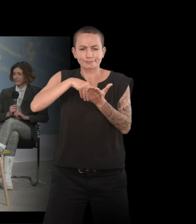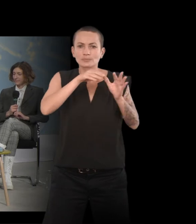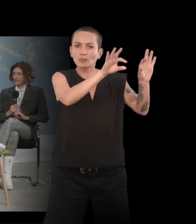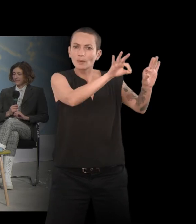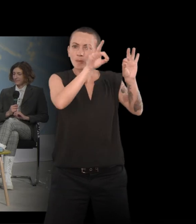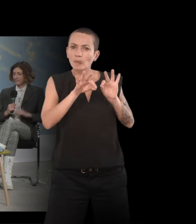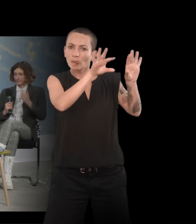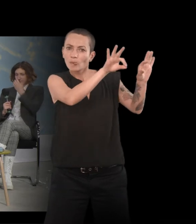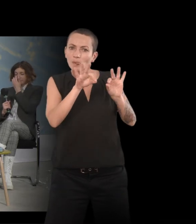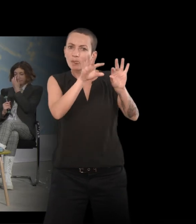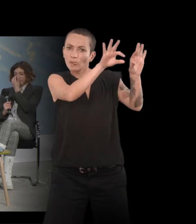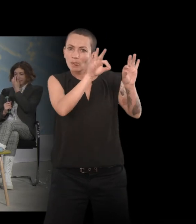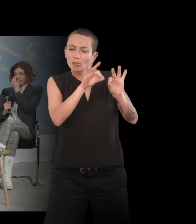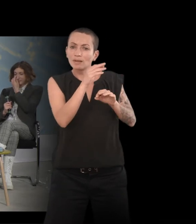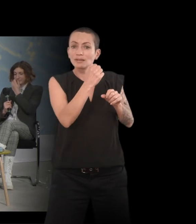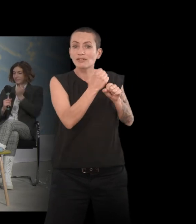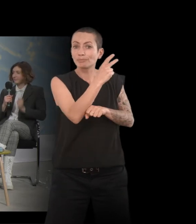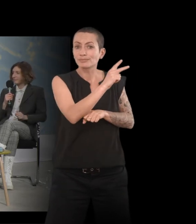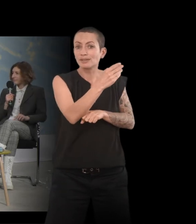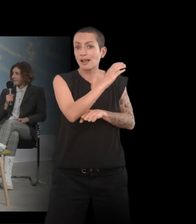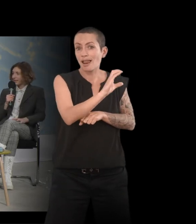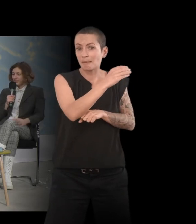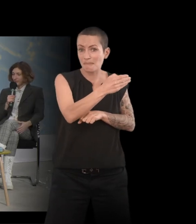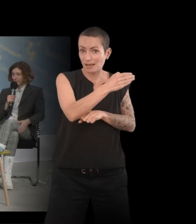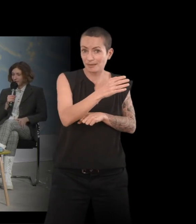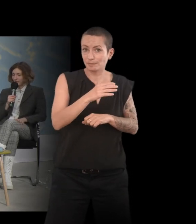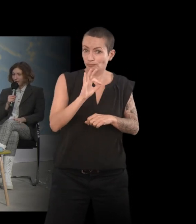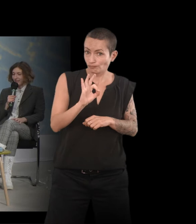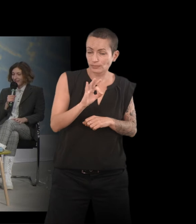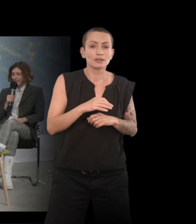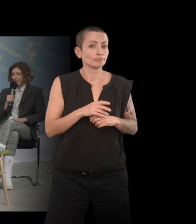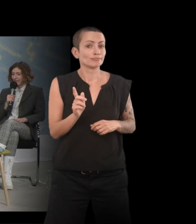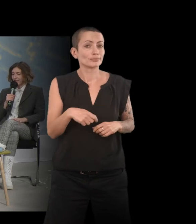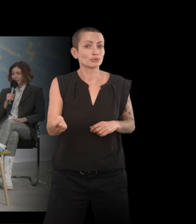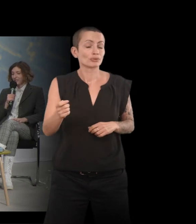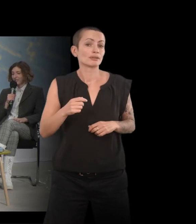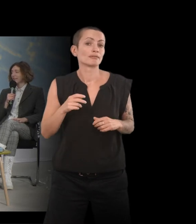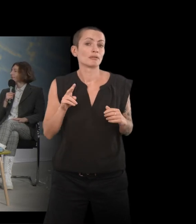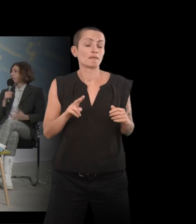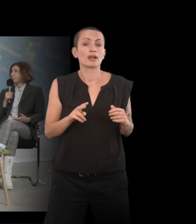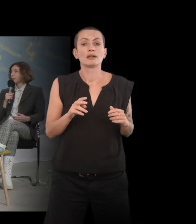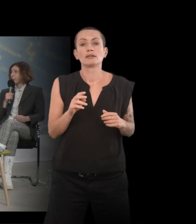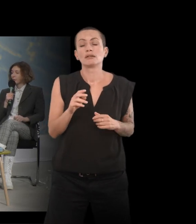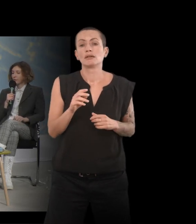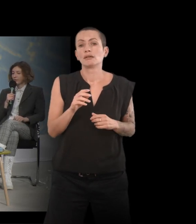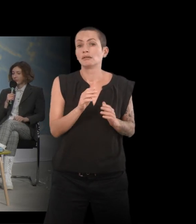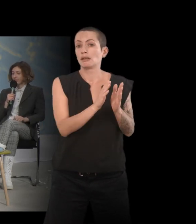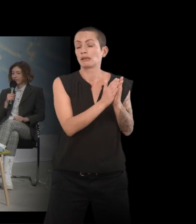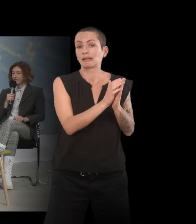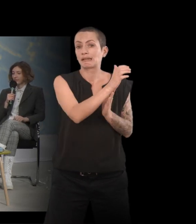de Claire Marin dans votre livre ? Oui, bien sûr. Alors déjà, je me suis reconnue dans ce texte. Il